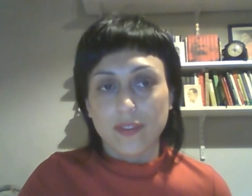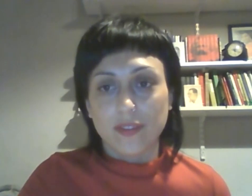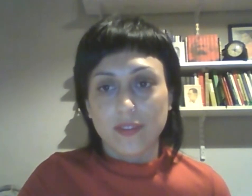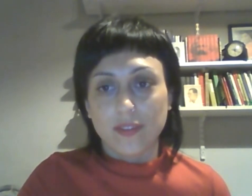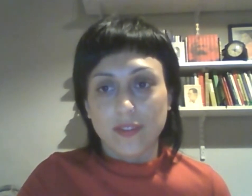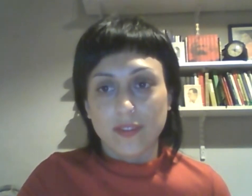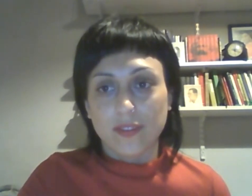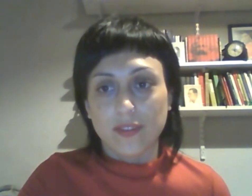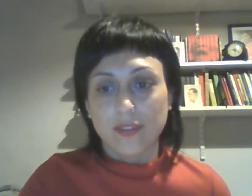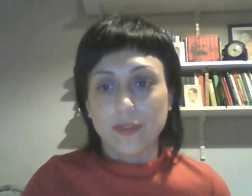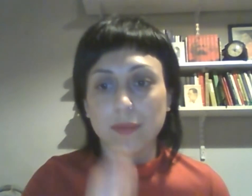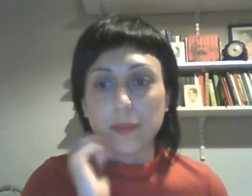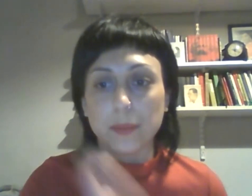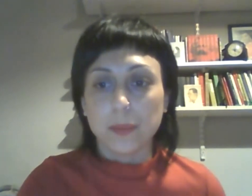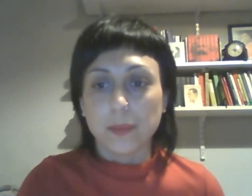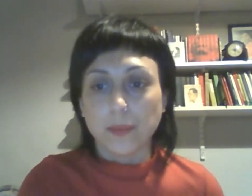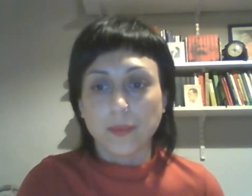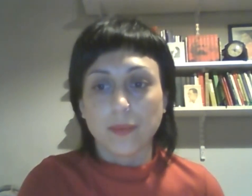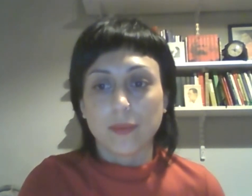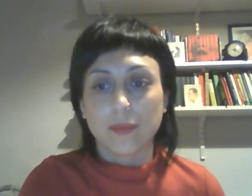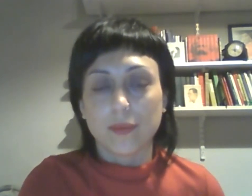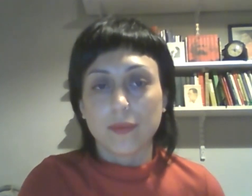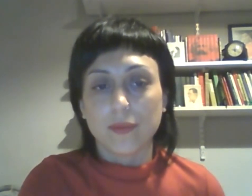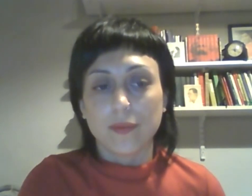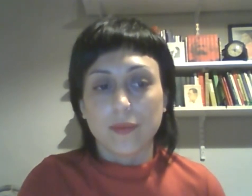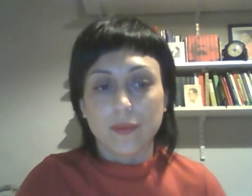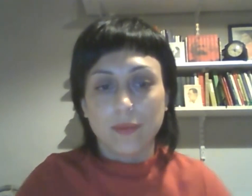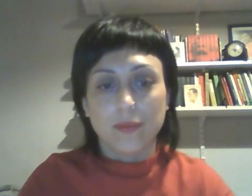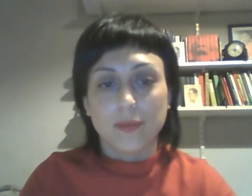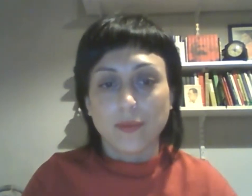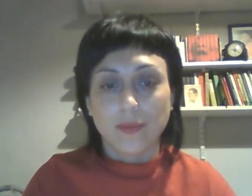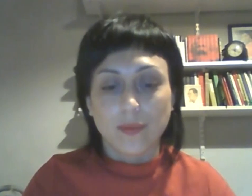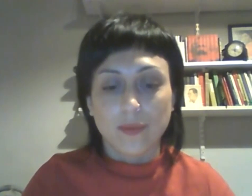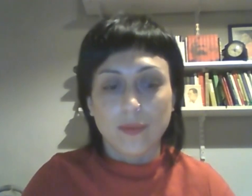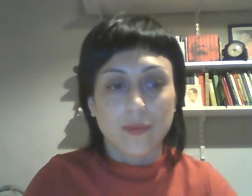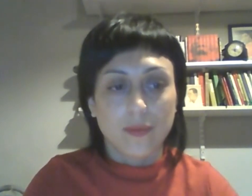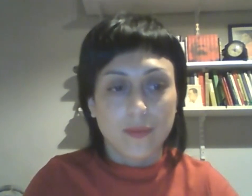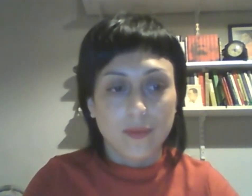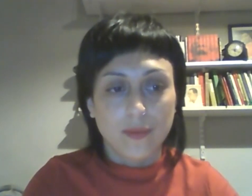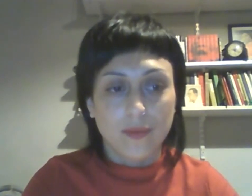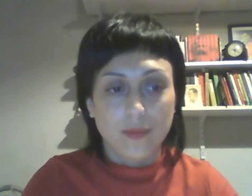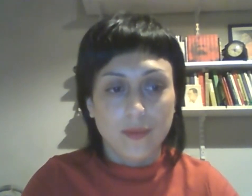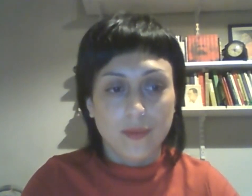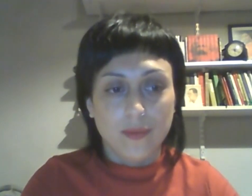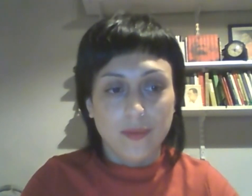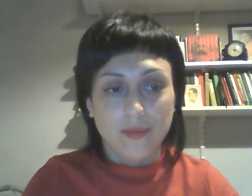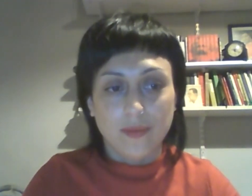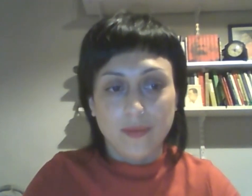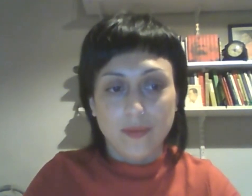poder iniciar, digamos, esta serie de eventos en la virtualidad, presentando